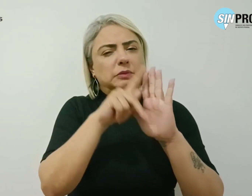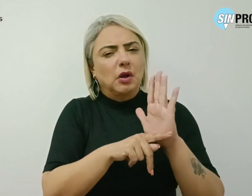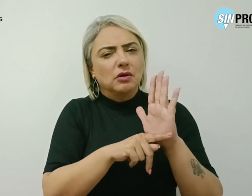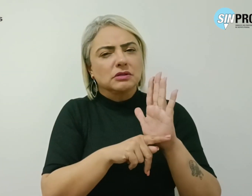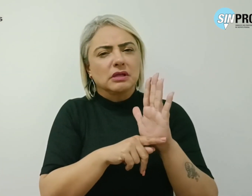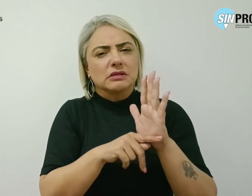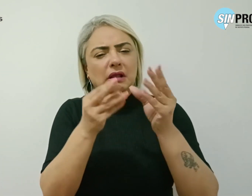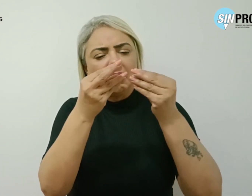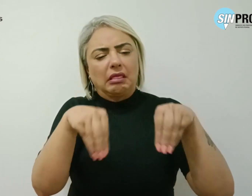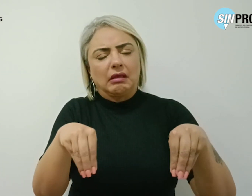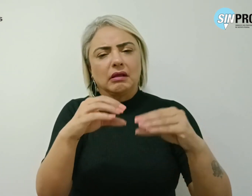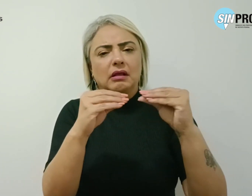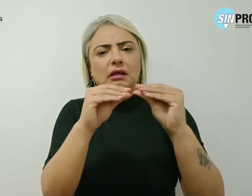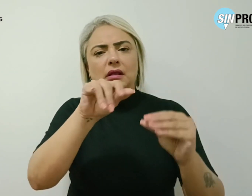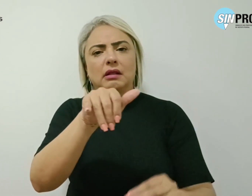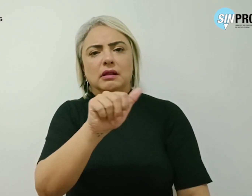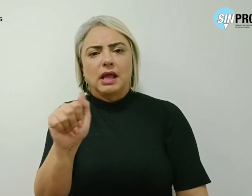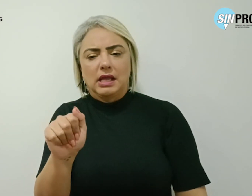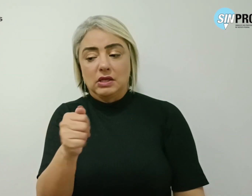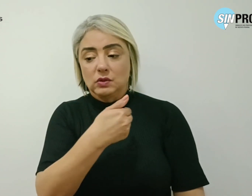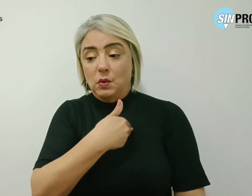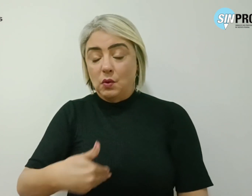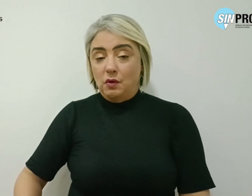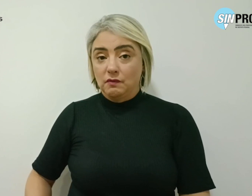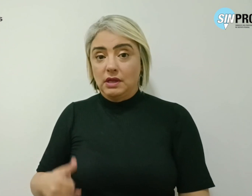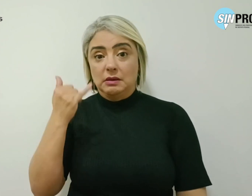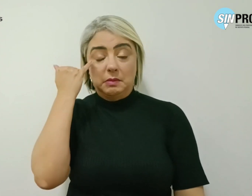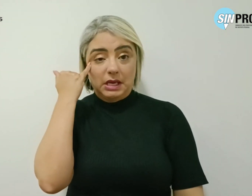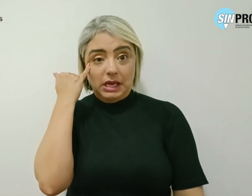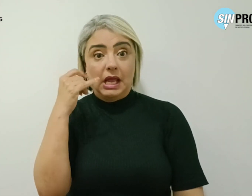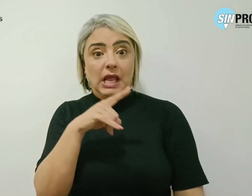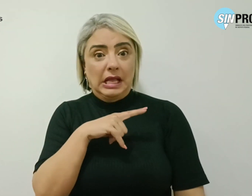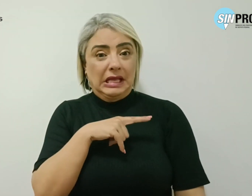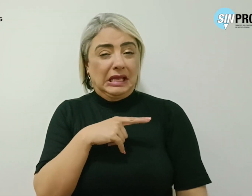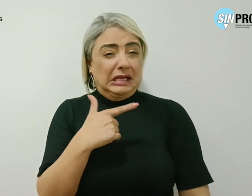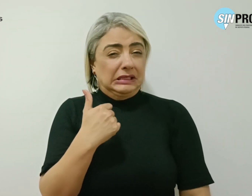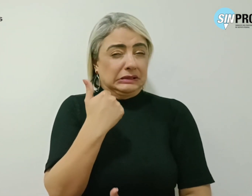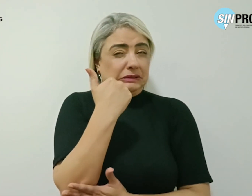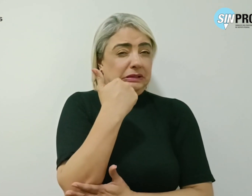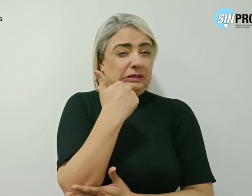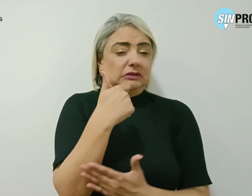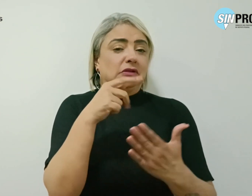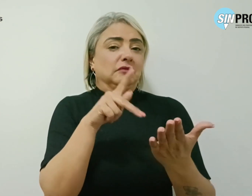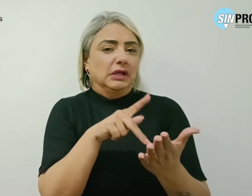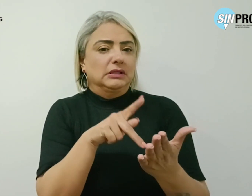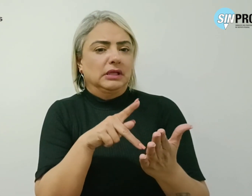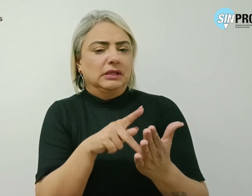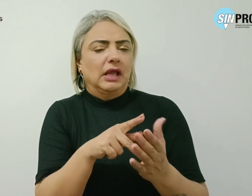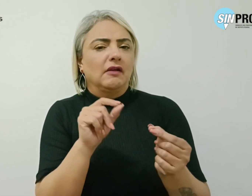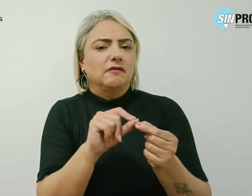demolição da EJA. O governo ibanês Rocha uma resistência profunda a fazer o que tem de ser